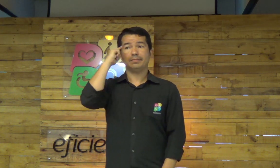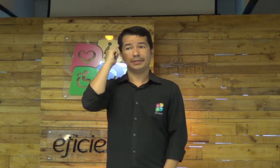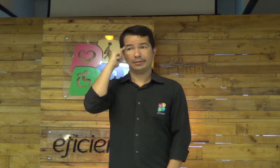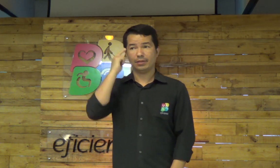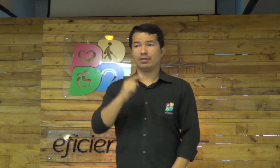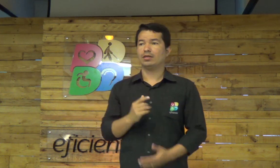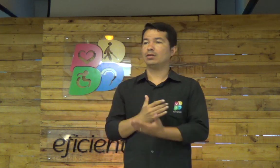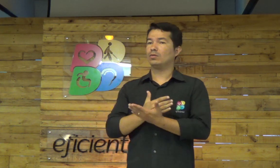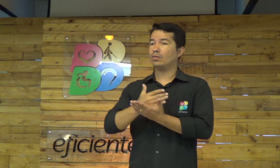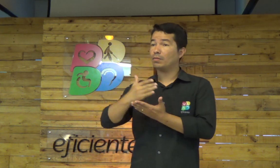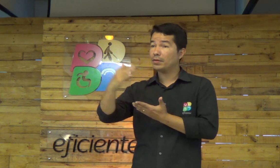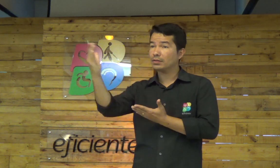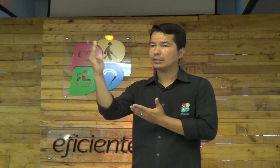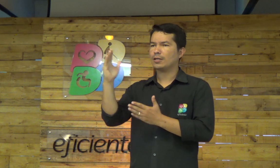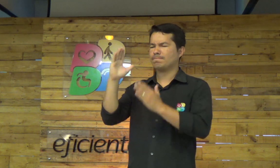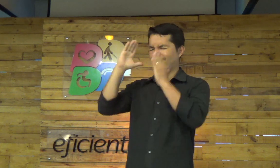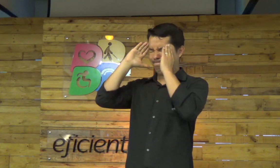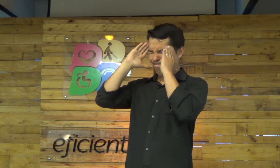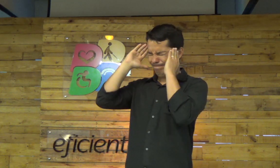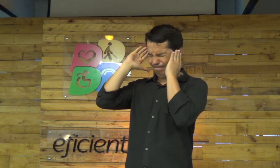melhor você pensar sobre isso, e começar,